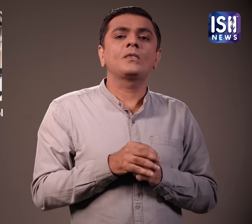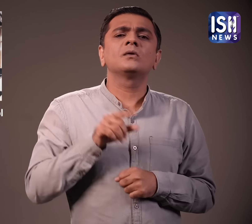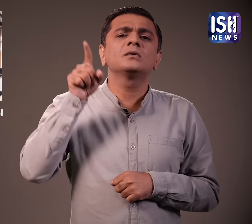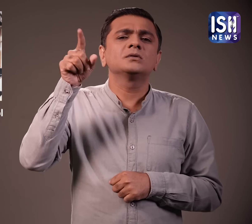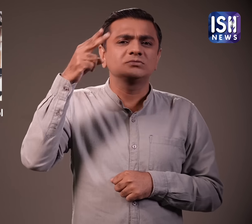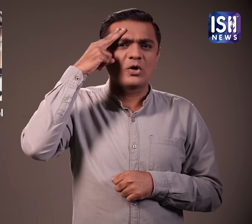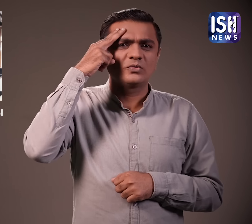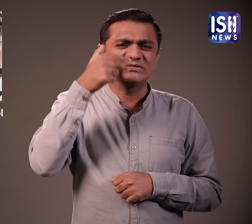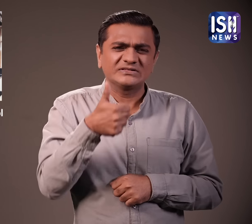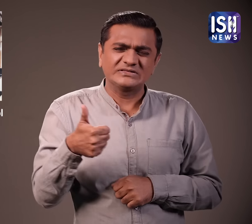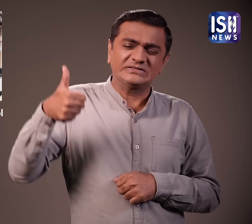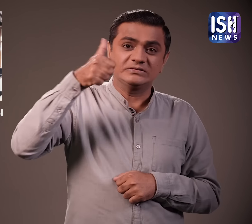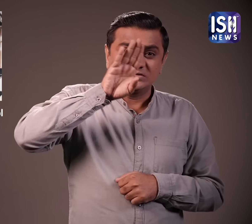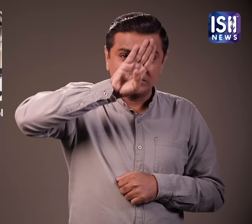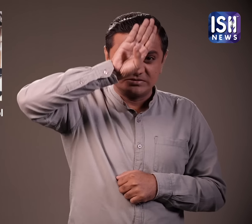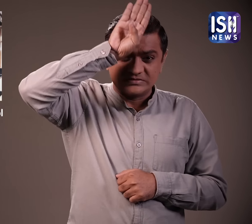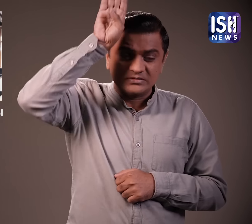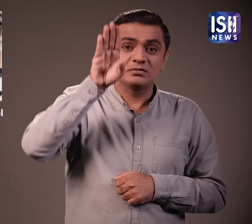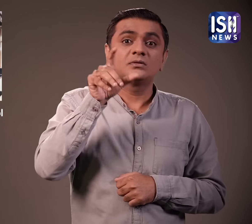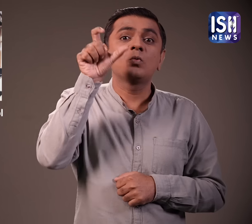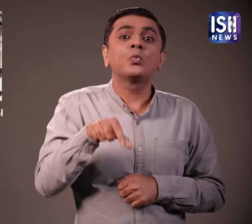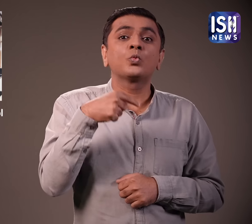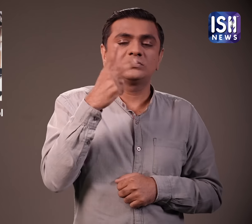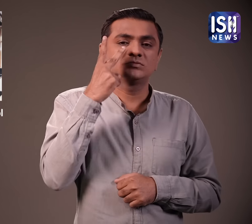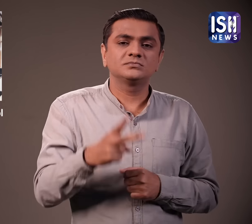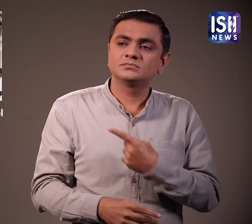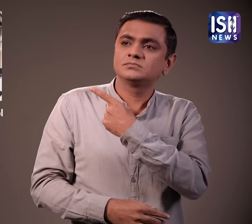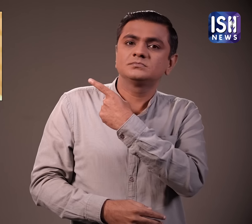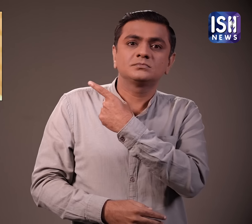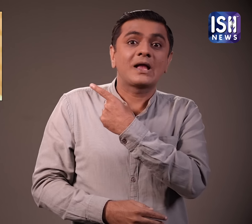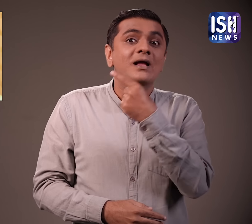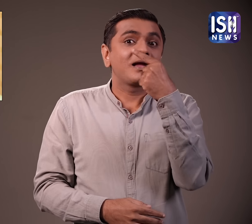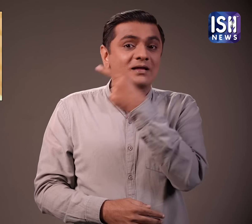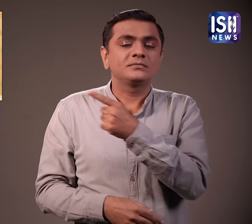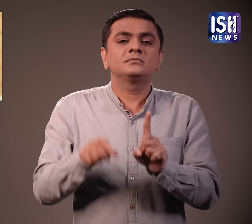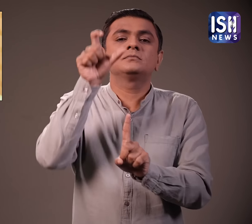साउदी के क्राउन प्रिंस मौहमद बिन सल्मान ने कहा कि उन्होंने ये फैसला एक बज़े से लिया है